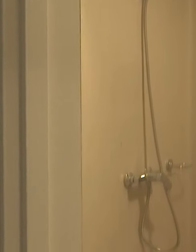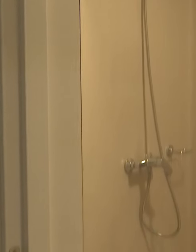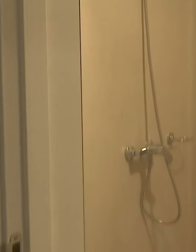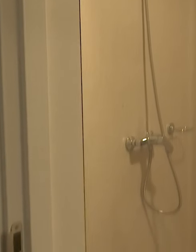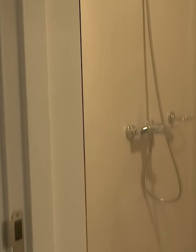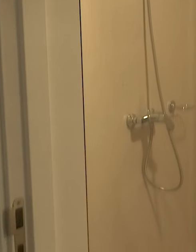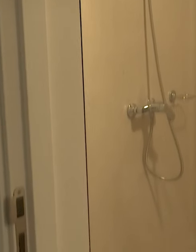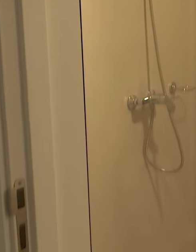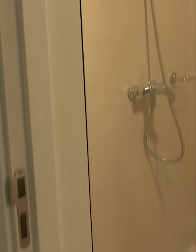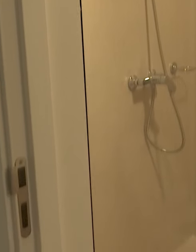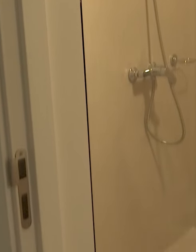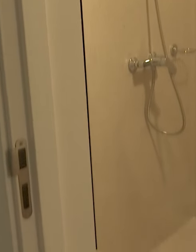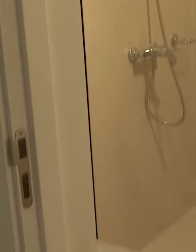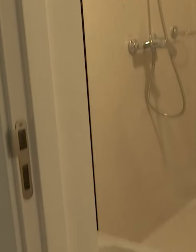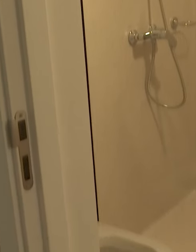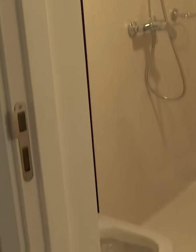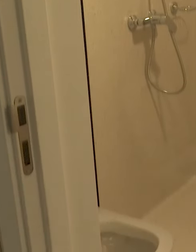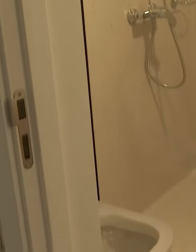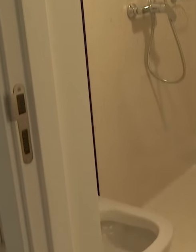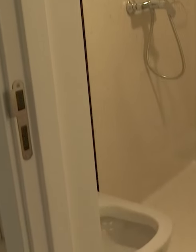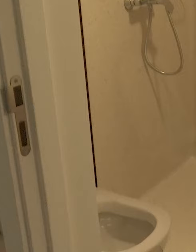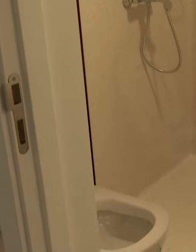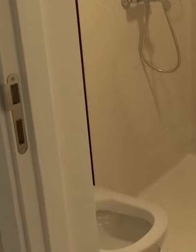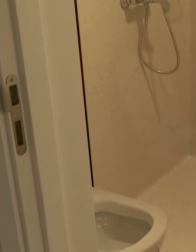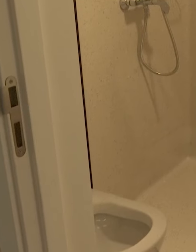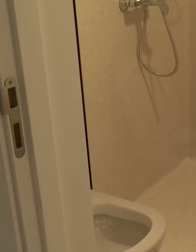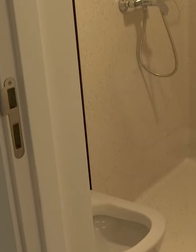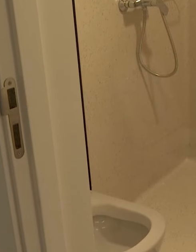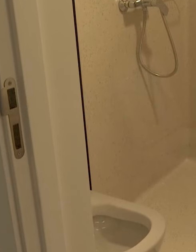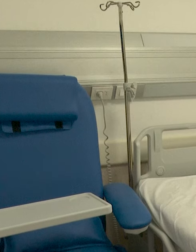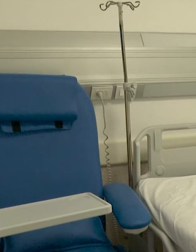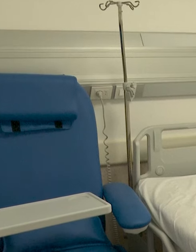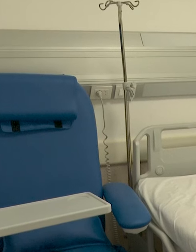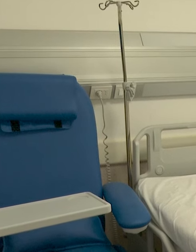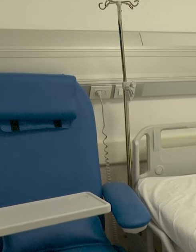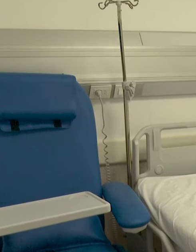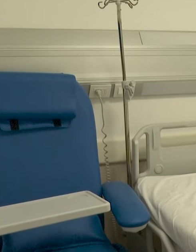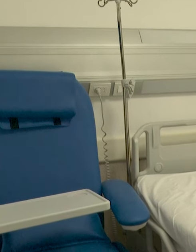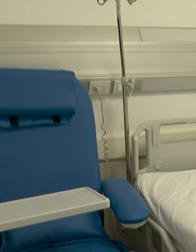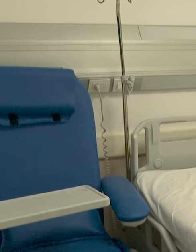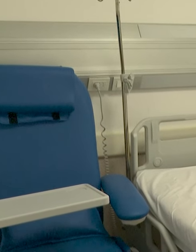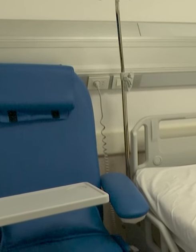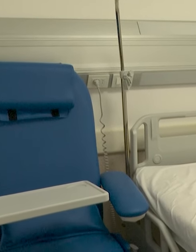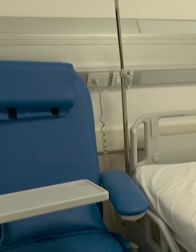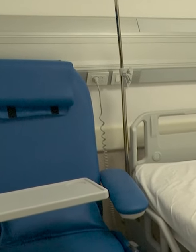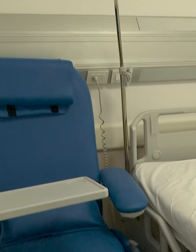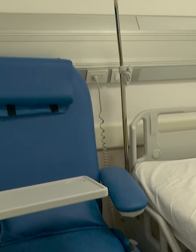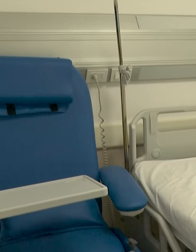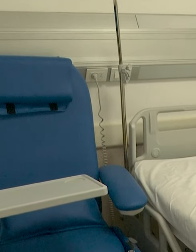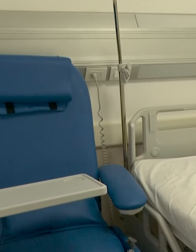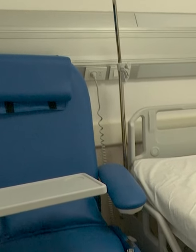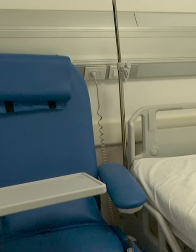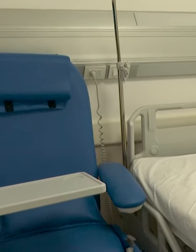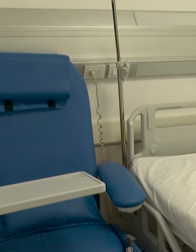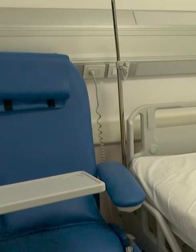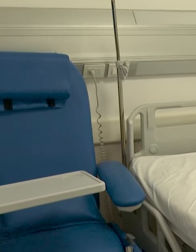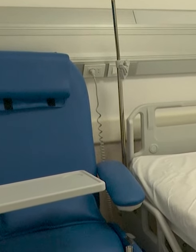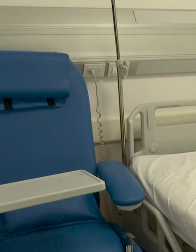tenemos a pocos kilómetros para poder brindar la cobertura de un tercer nivel de atención.